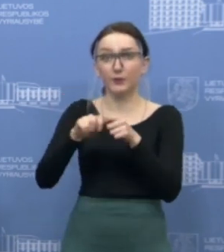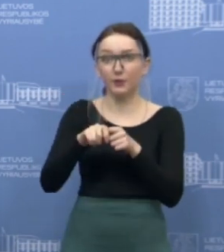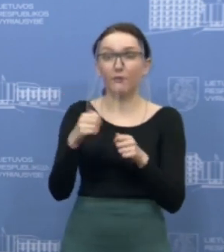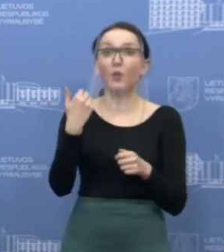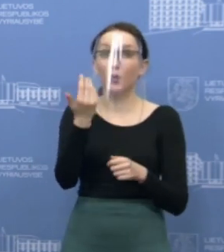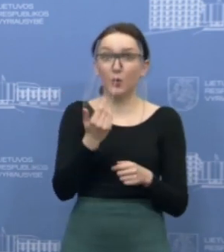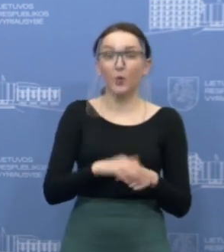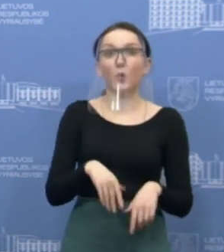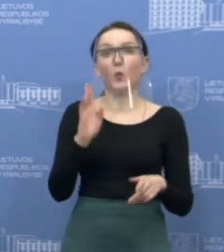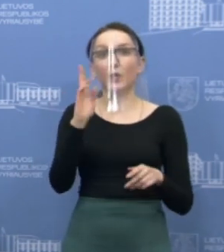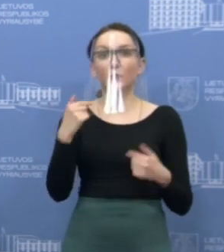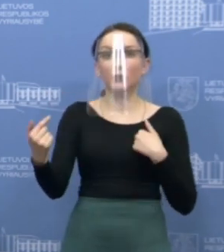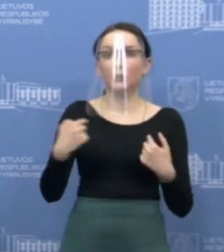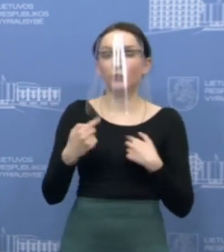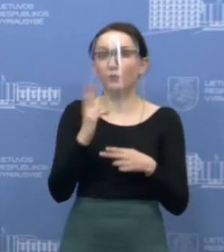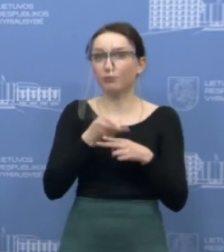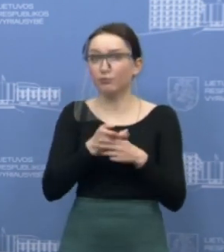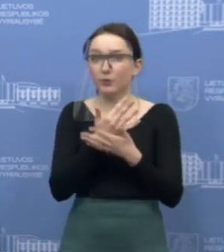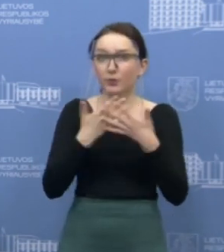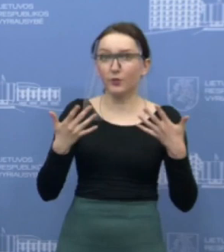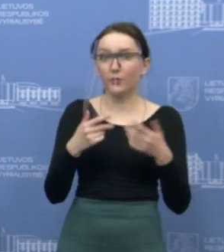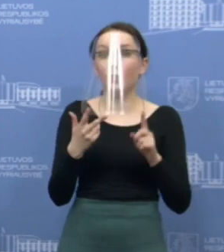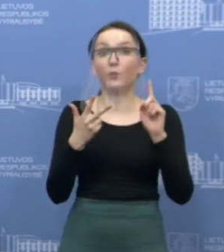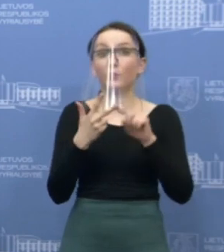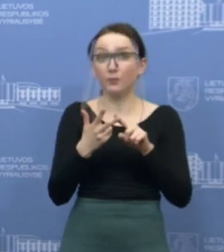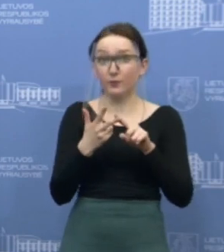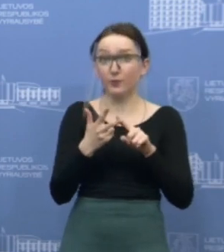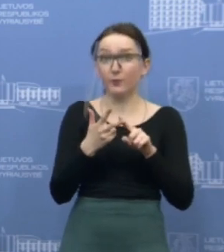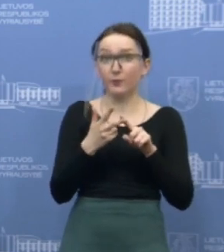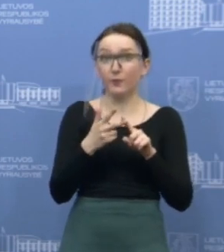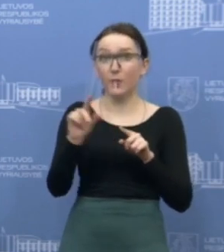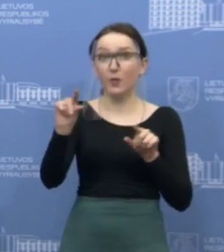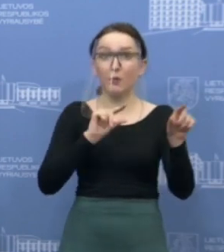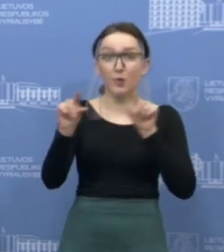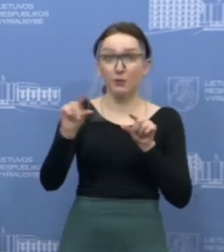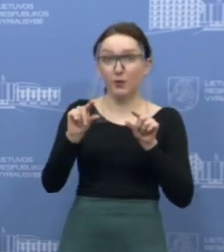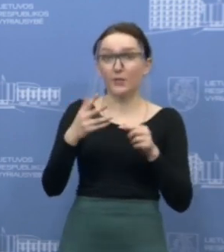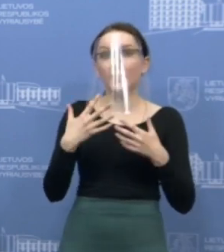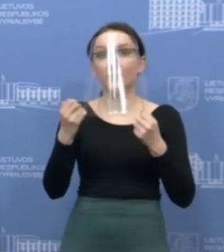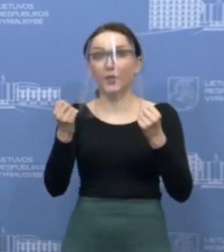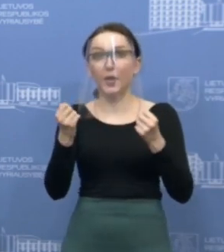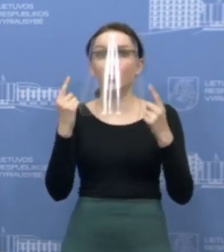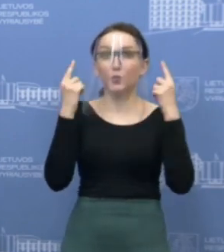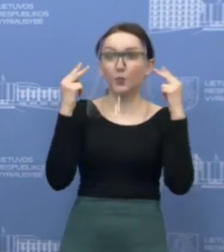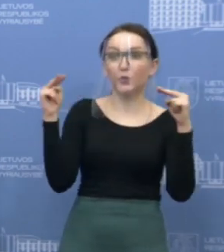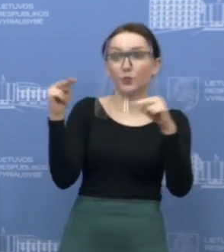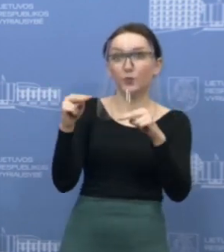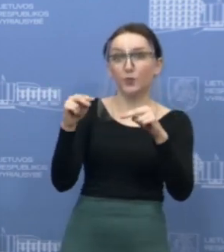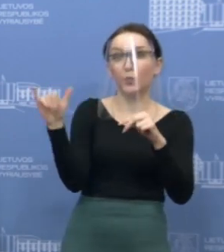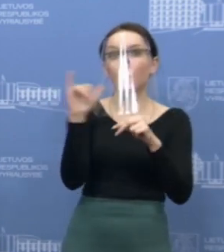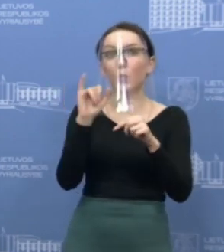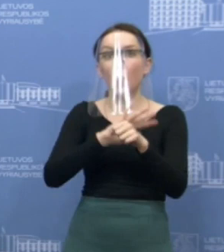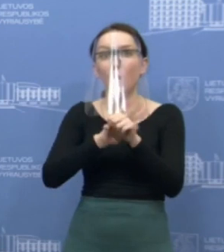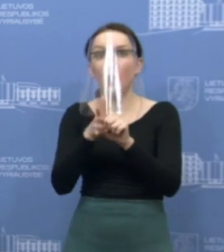asmenų su simptomais, tada mėginiai sveikatos priežiūros įstaigų, kur